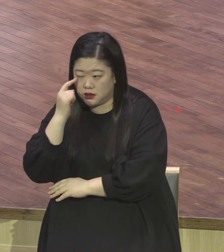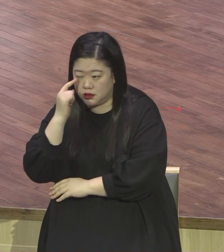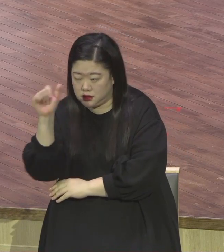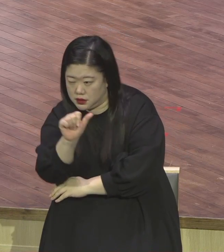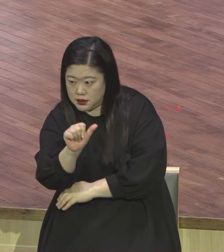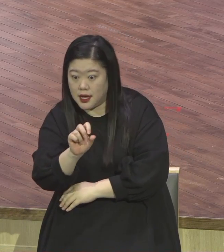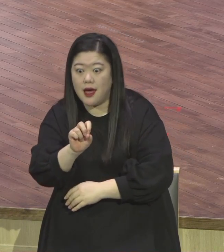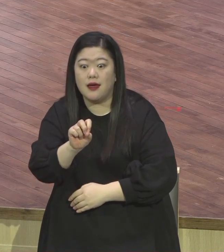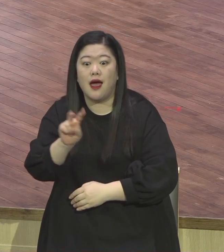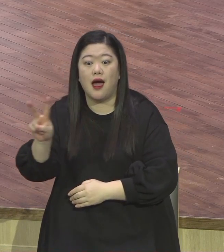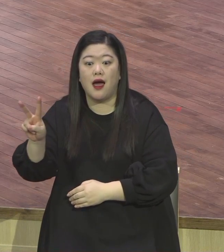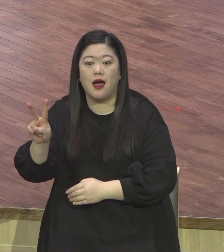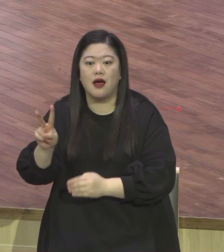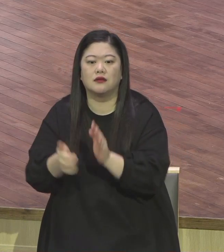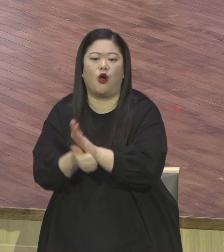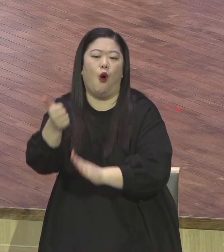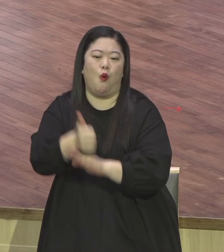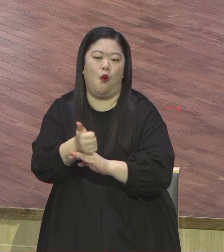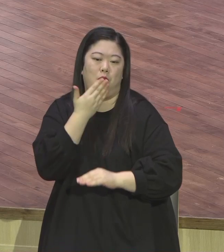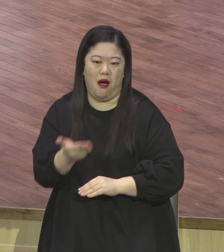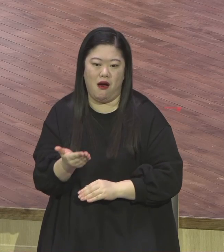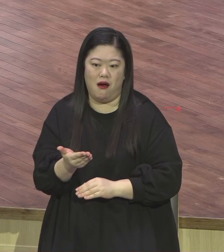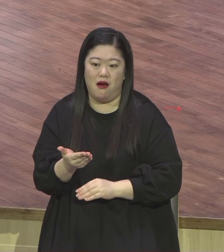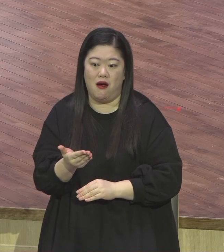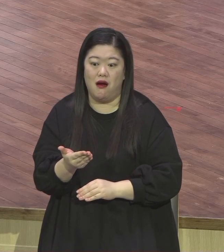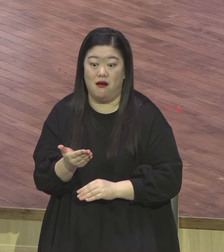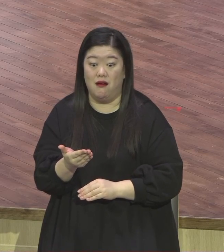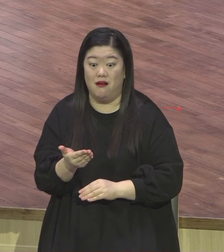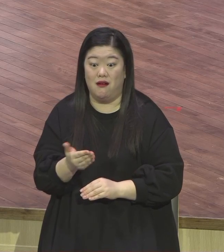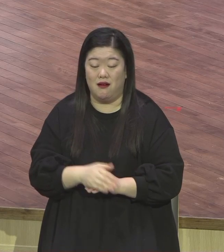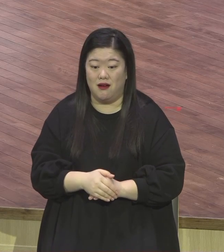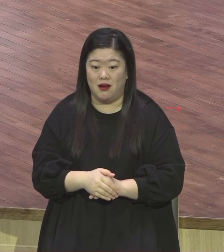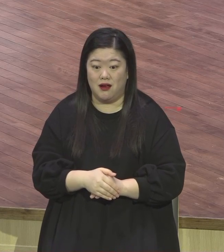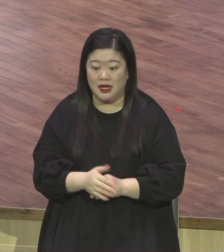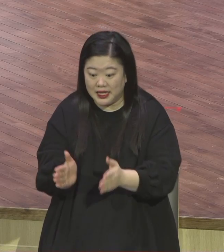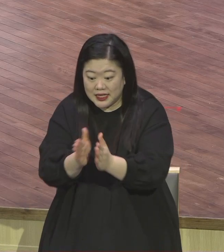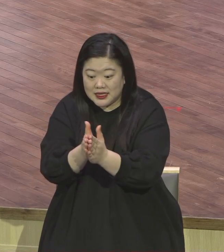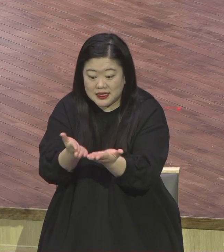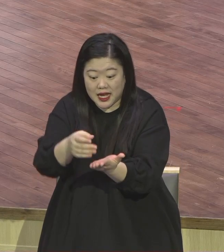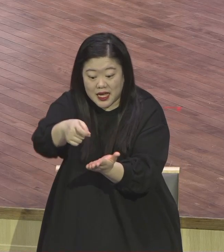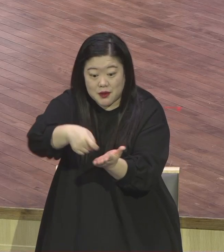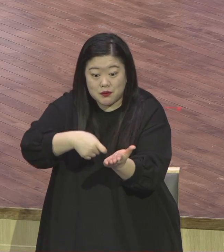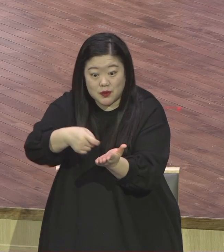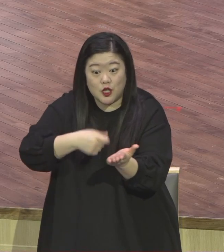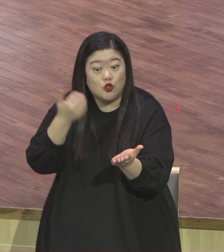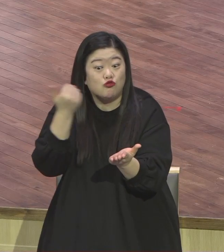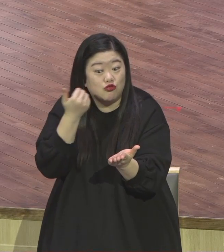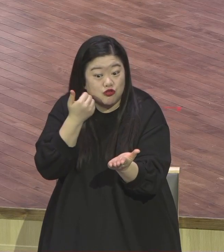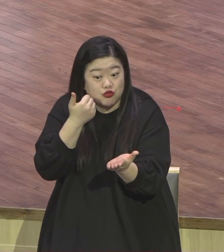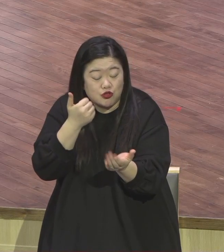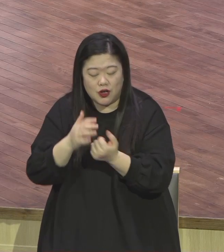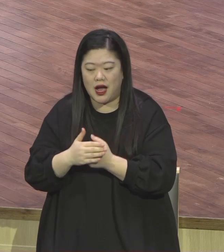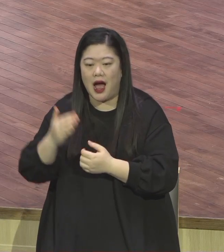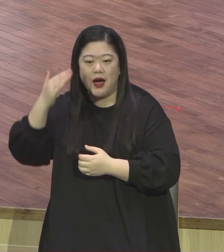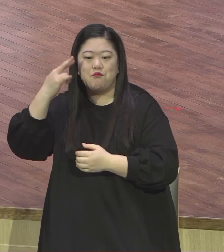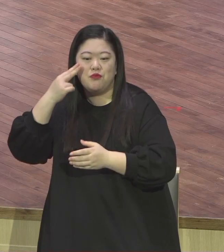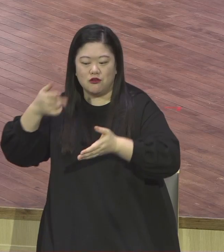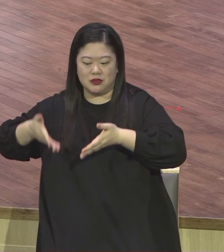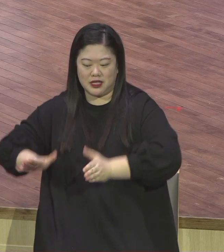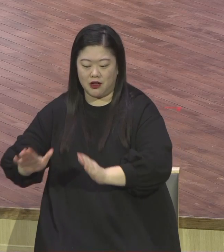그렇게 이 책을 쓴 사람이 누구냐 재미 교포 작가 윤희 홍 이라는 사람이